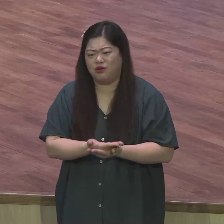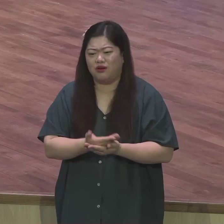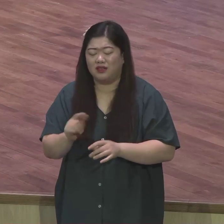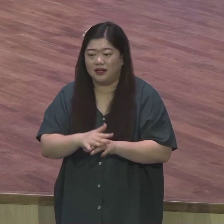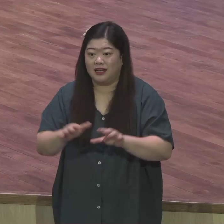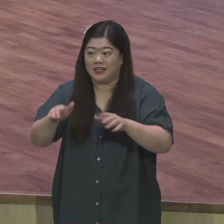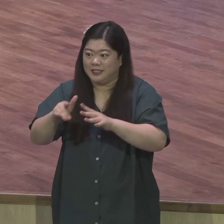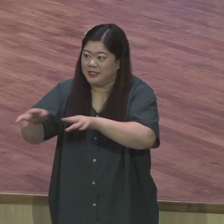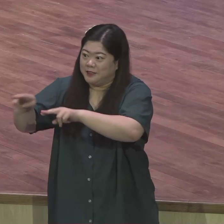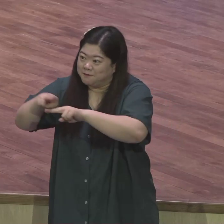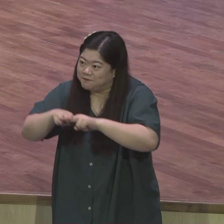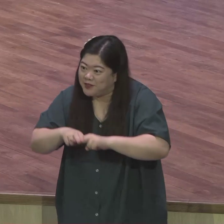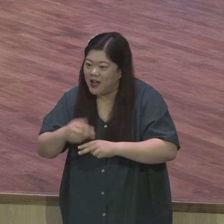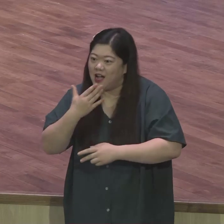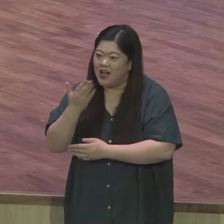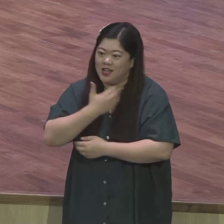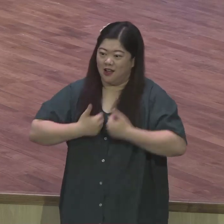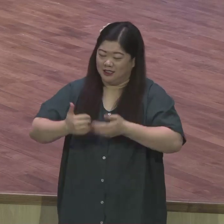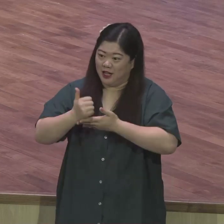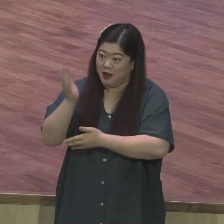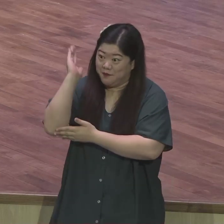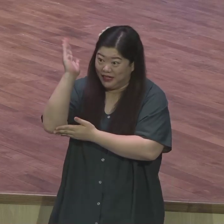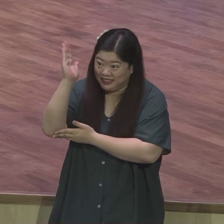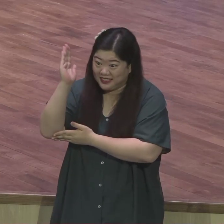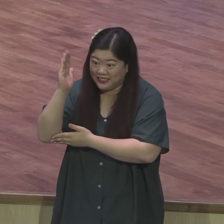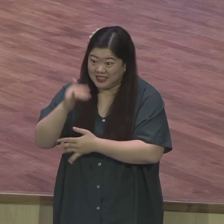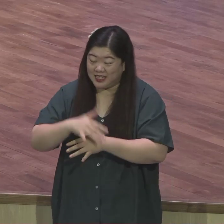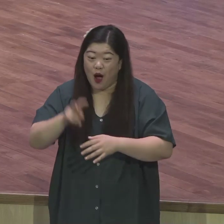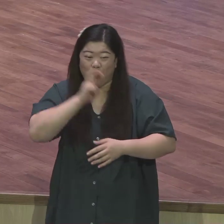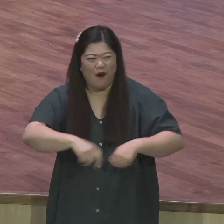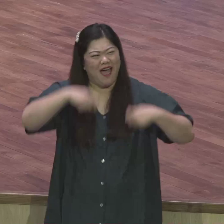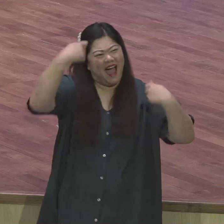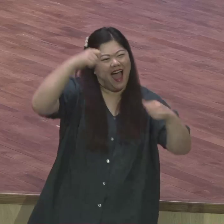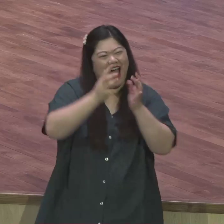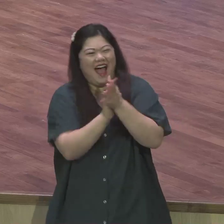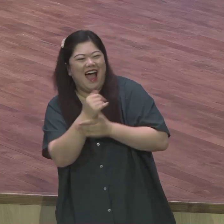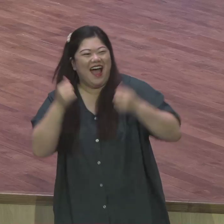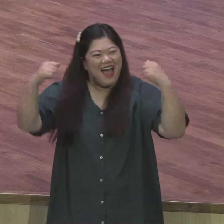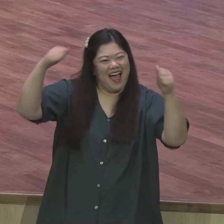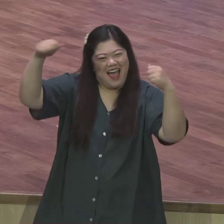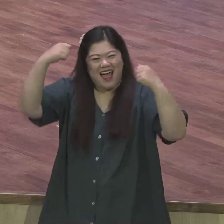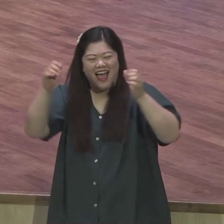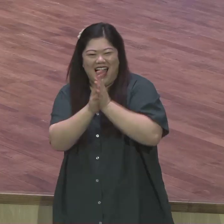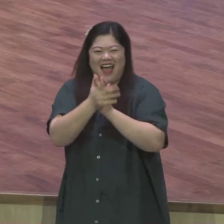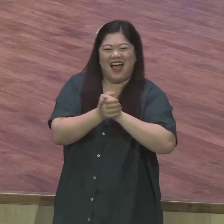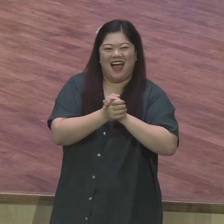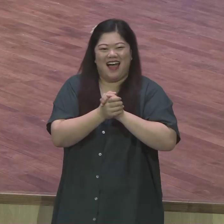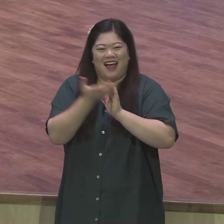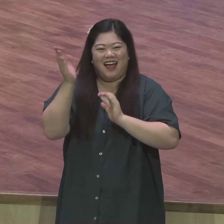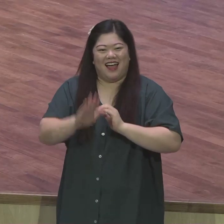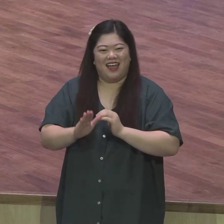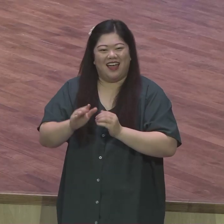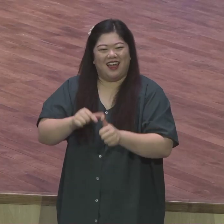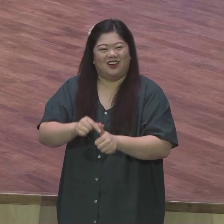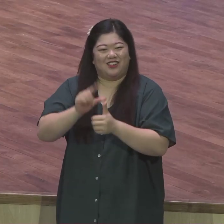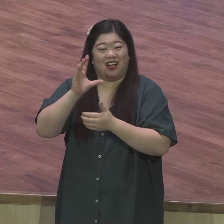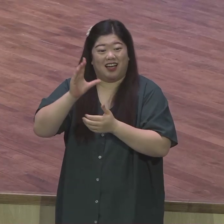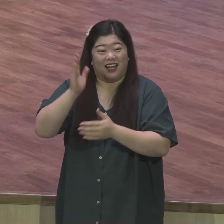영접 메시지 다른 거면 세상 노래 들으라고 입값 던져놓고 우리 본심이 뭐요 구원이잖아요 구원 그분들 구원하고 내가 무슨